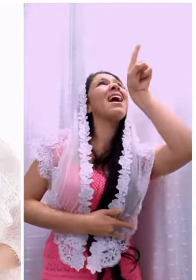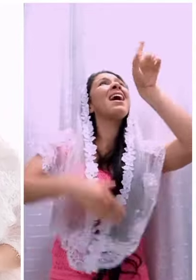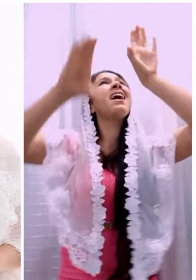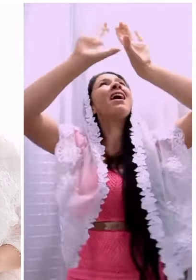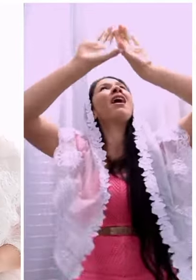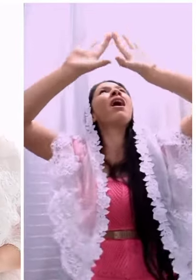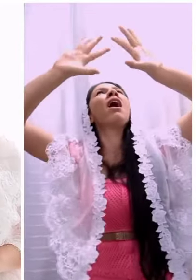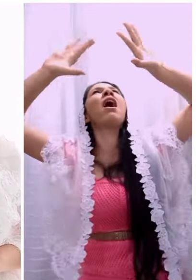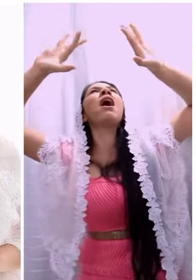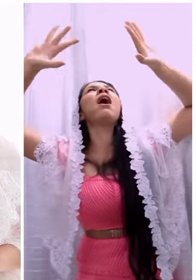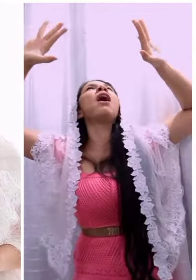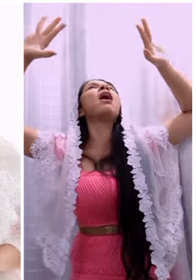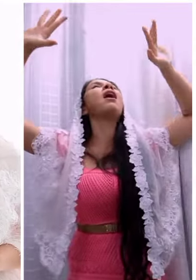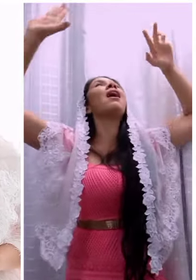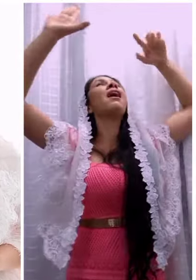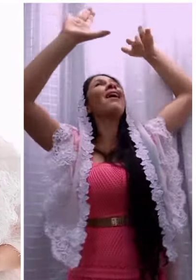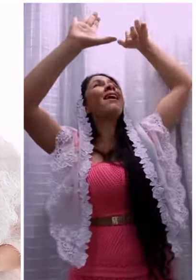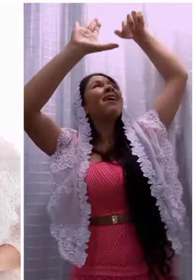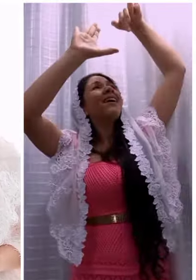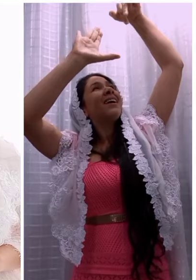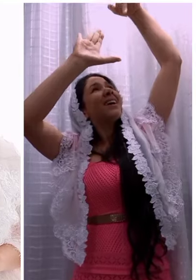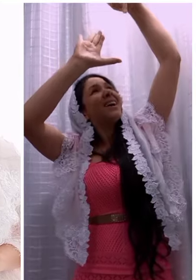Volta, amado meu, volta.